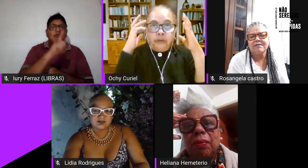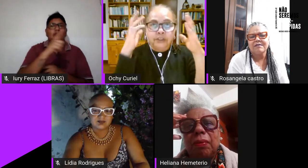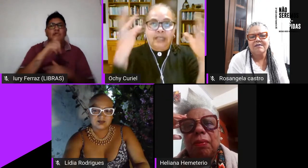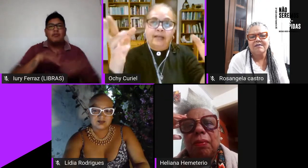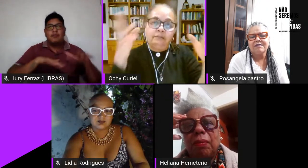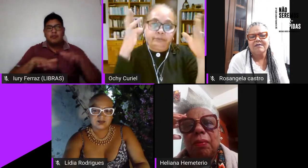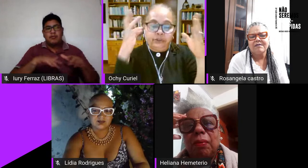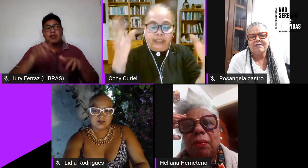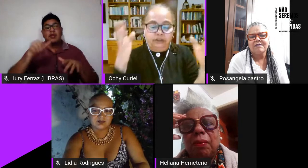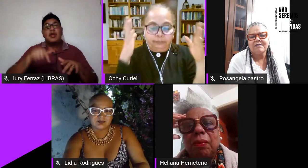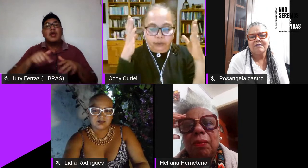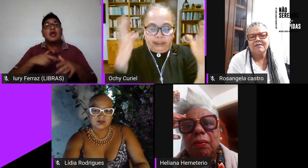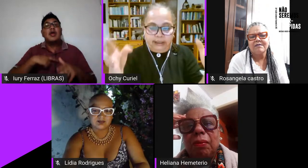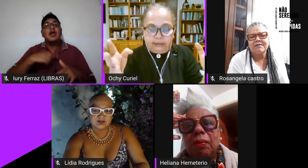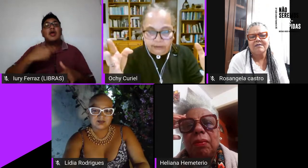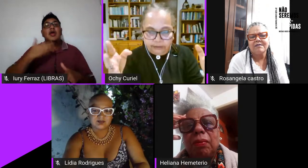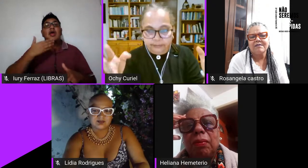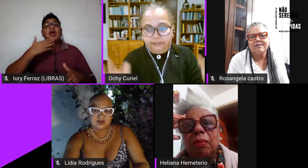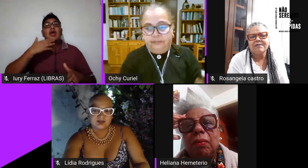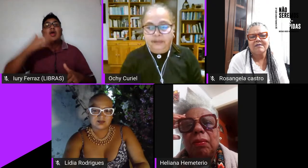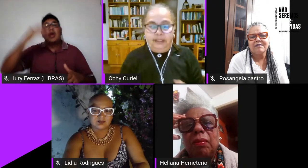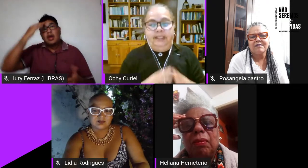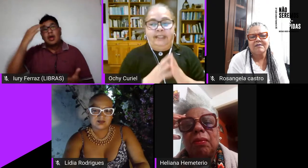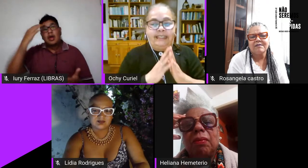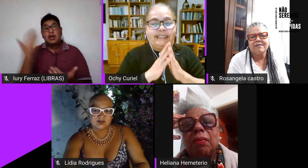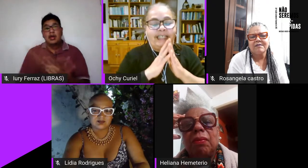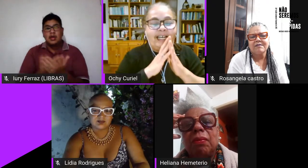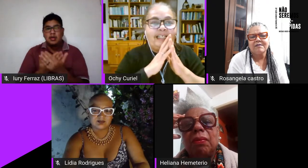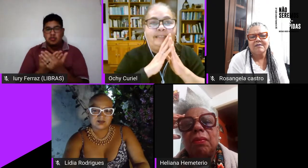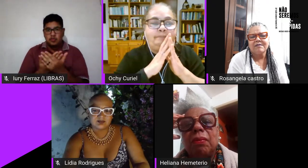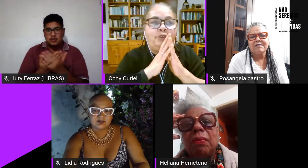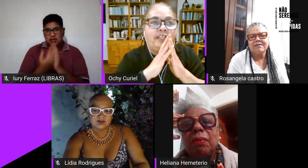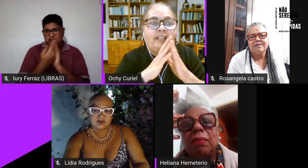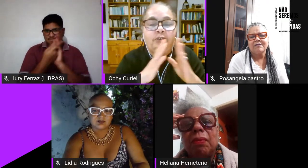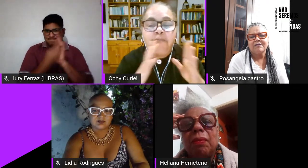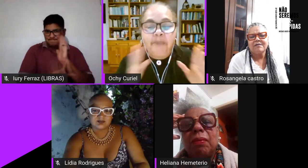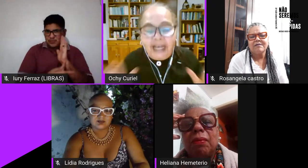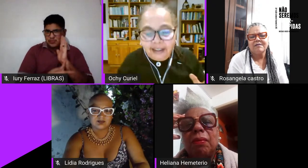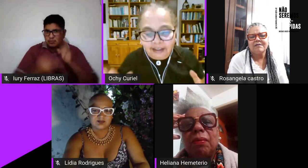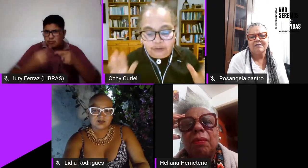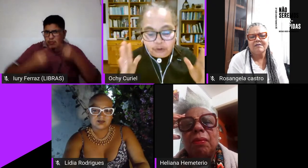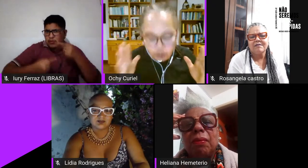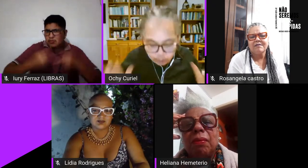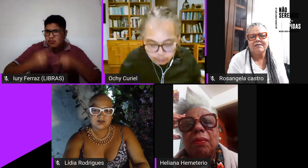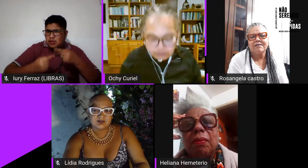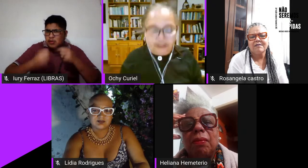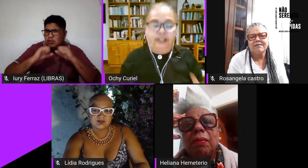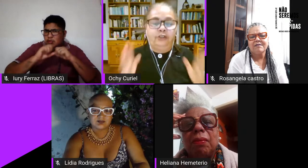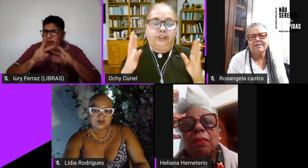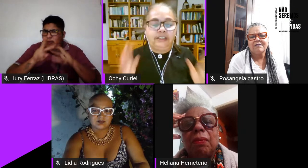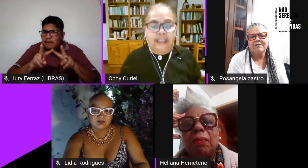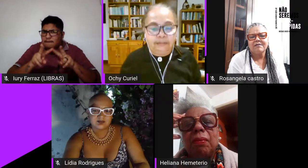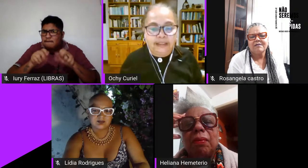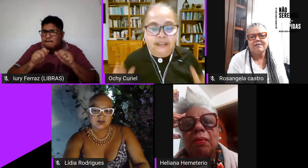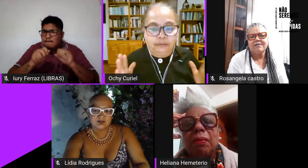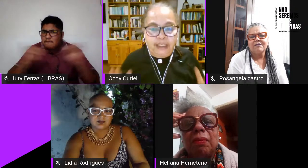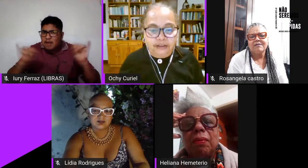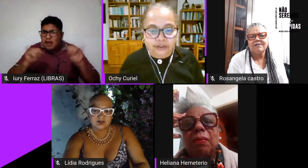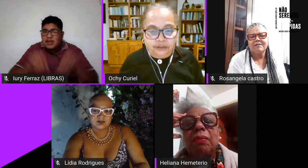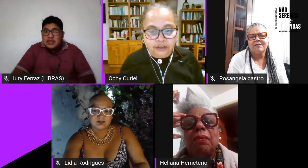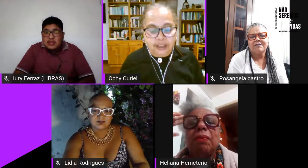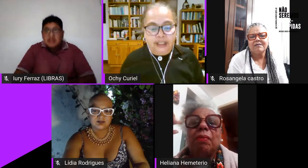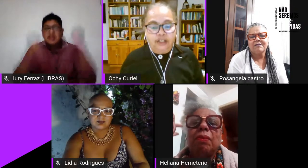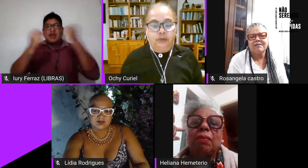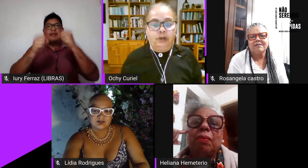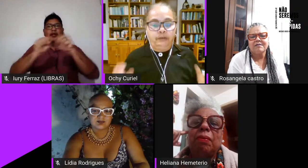apostar a um projeto político que seja por derrubar todos os sistemas de